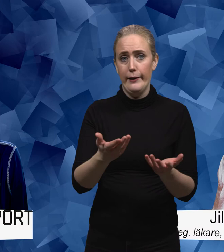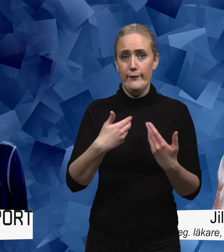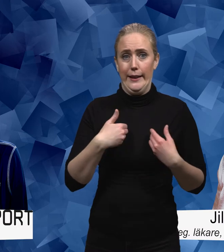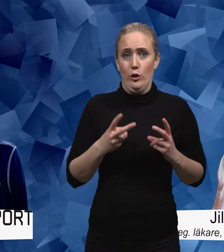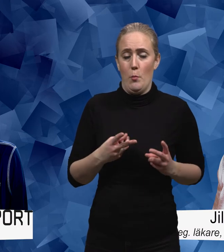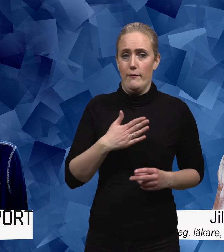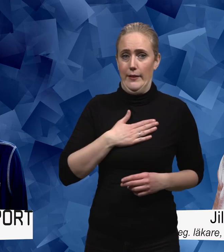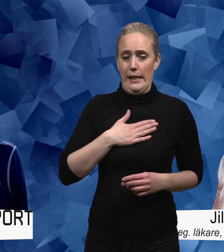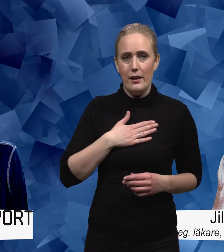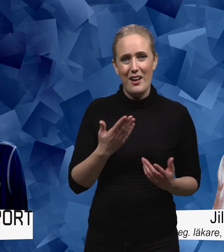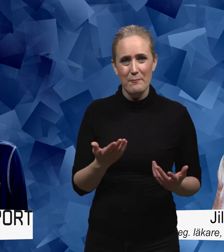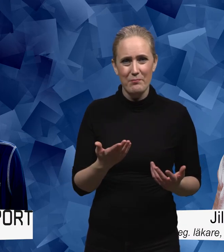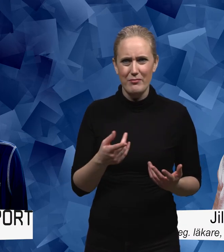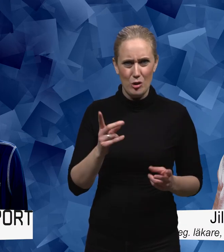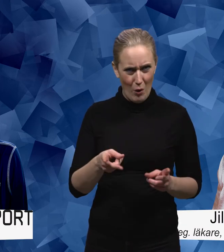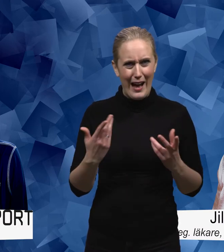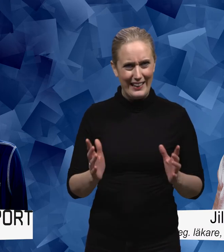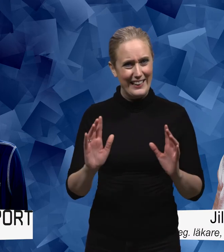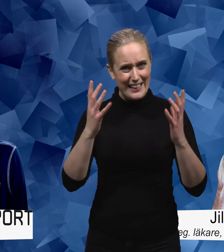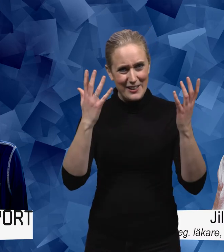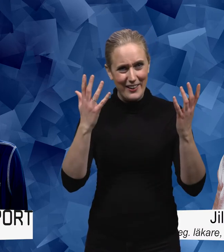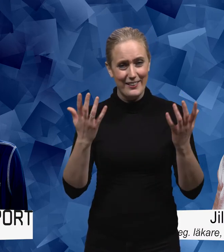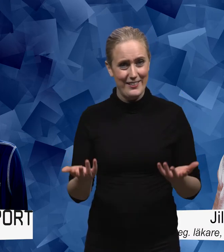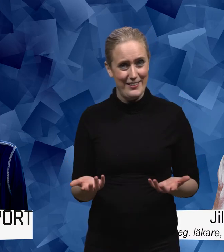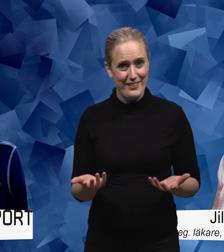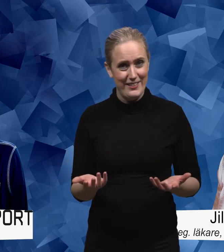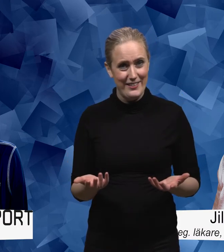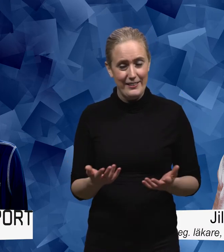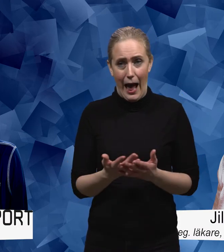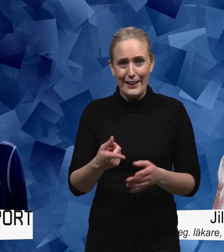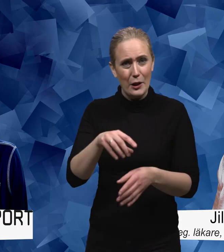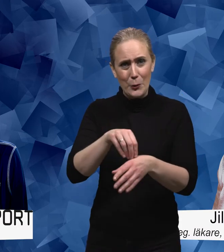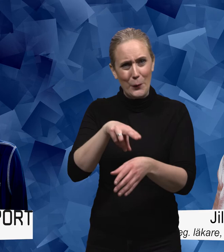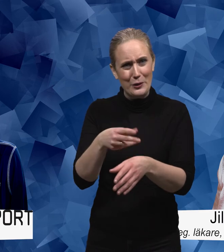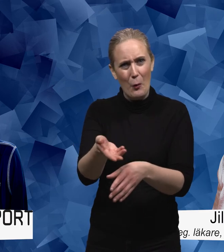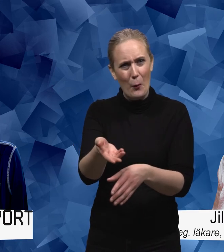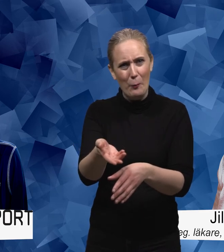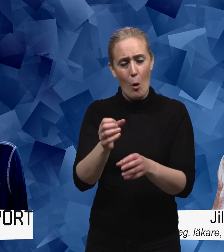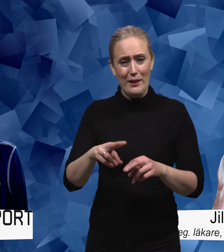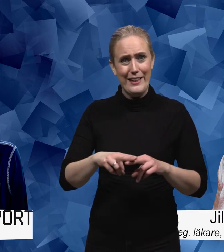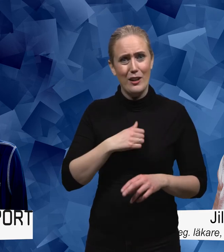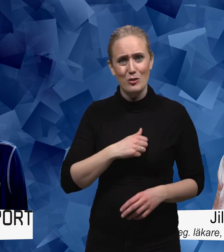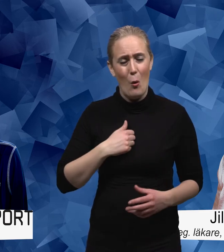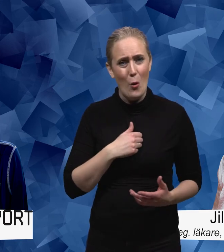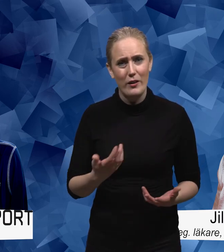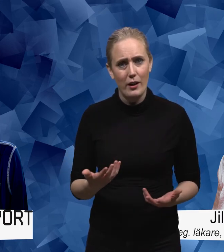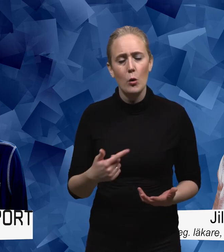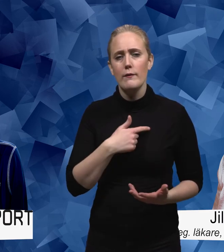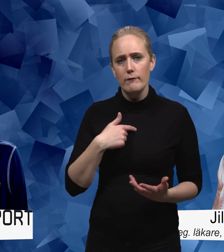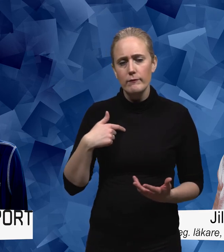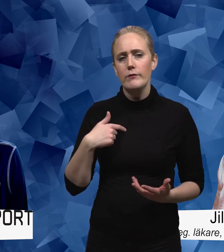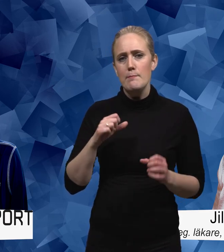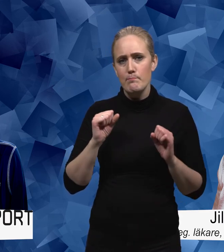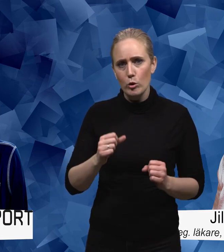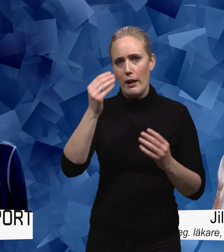man ville ha eller så det är ju livet och inte sjukdom och det är ju faktiskt väldigt viktigt att vi